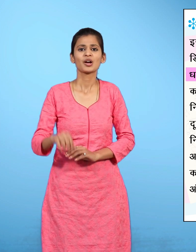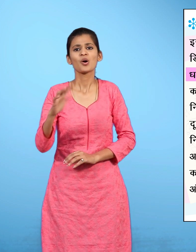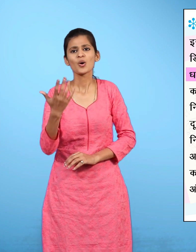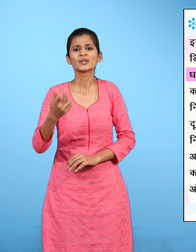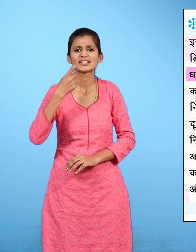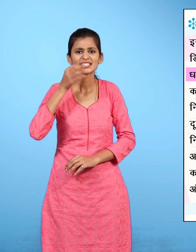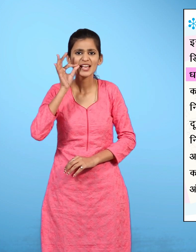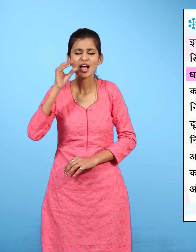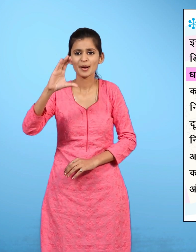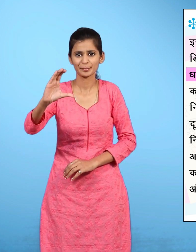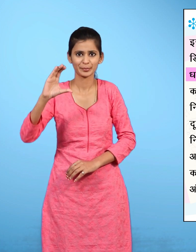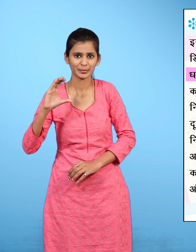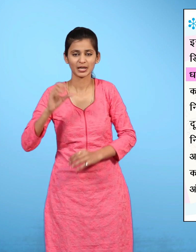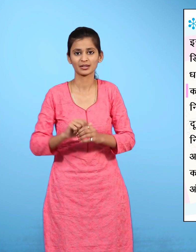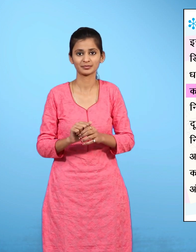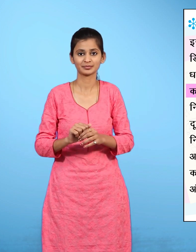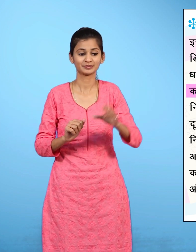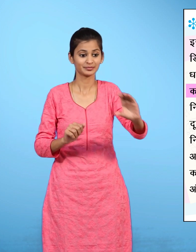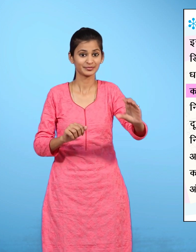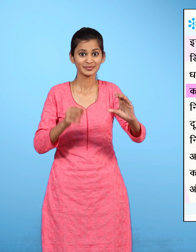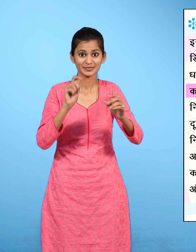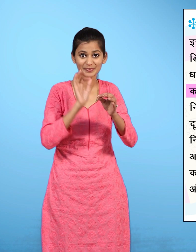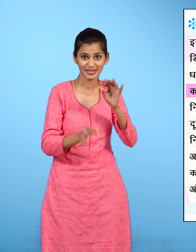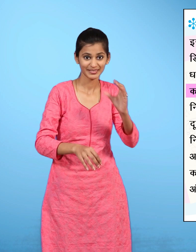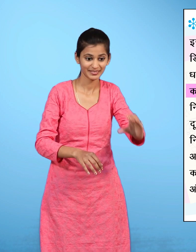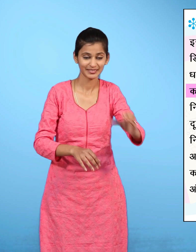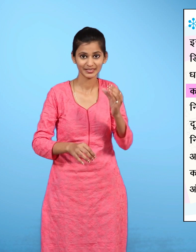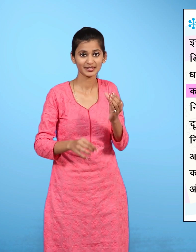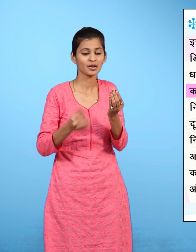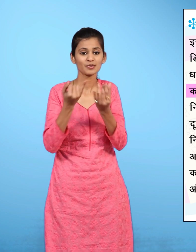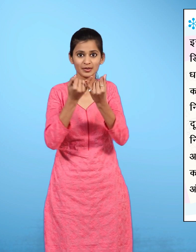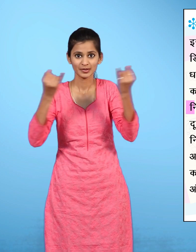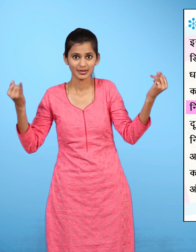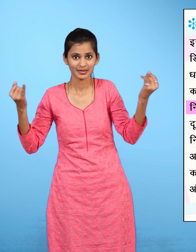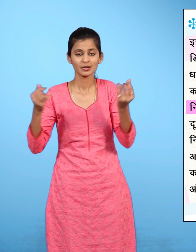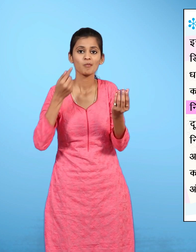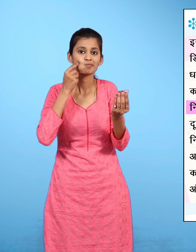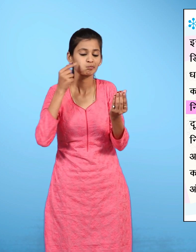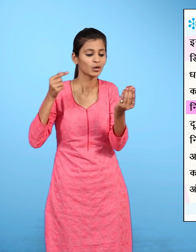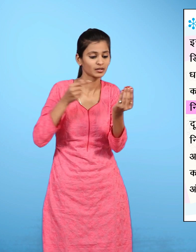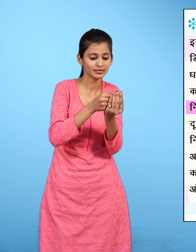दोनों माचिस की डिबियों में छेद करो एक डिबि के छेद में से धागा निकाल कर गांठ बांदो